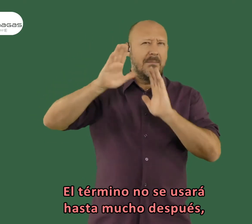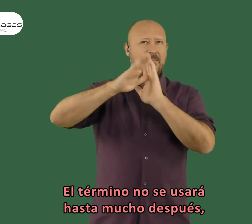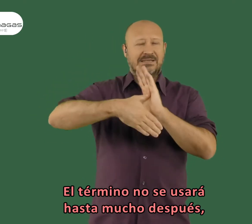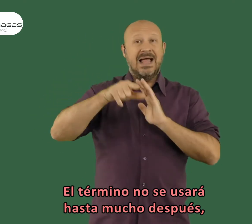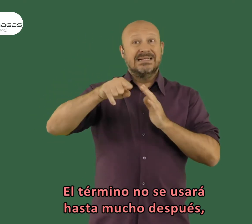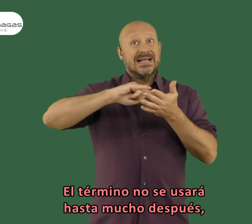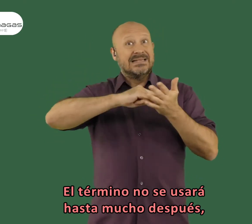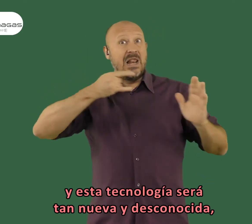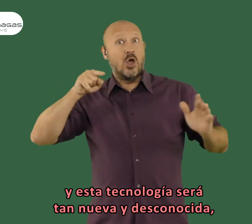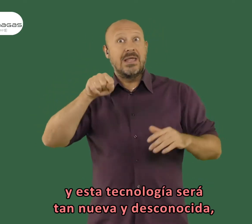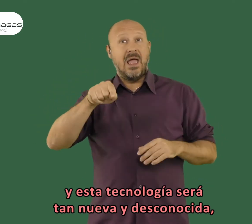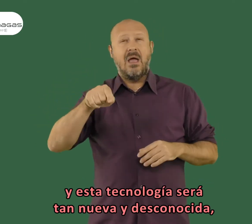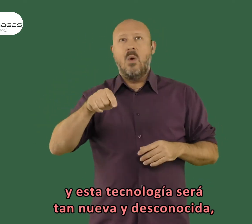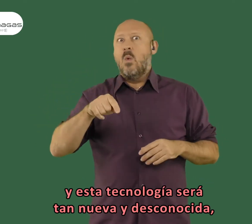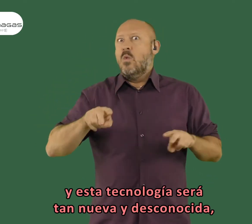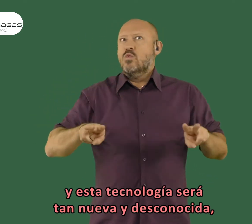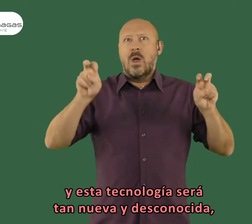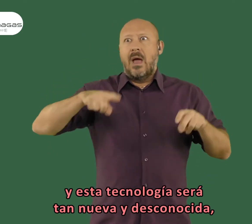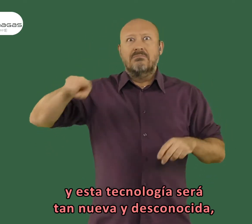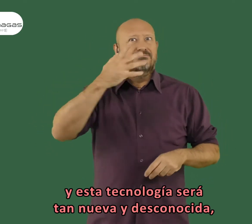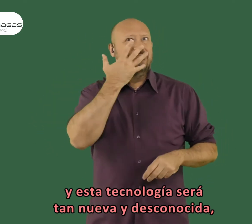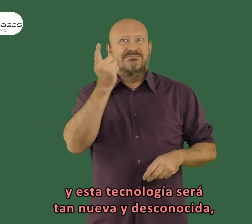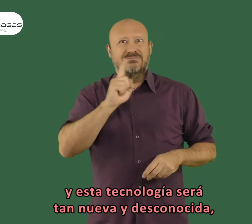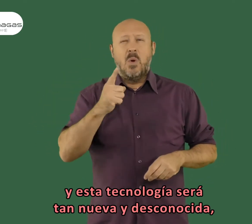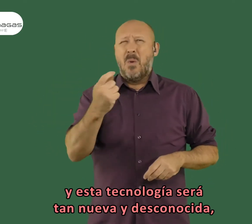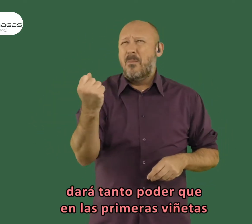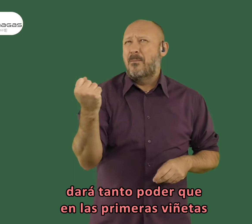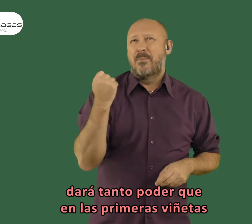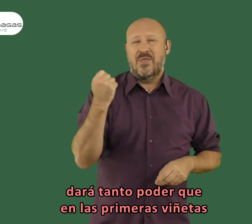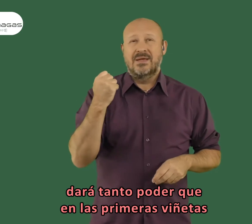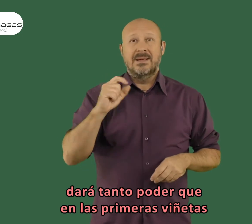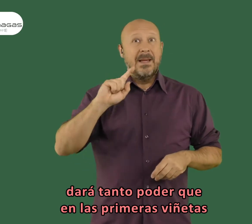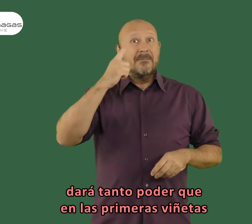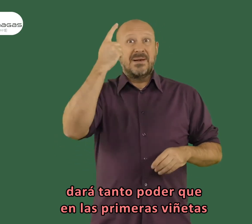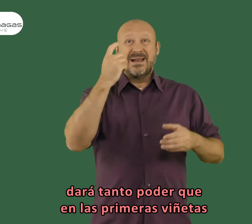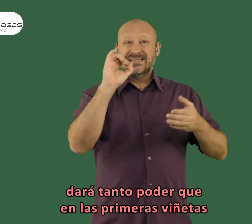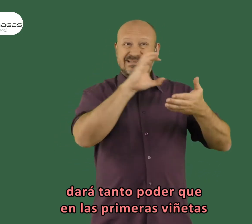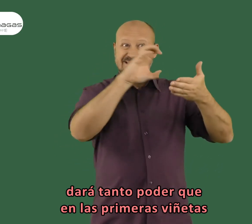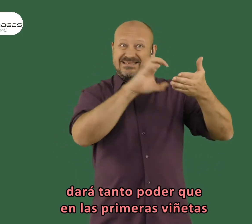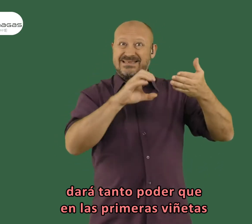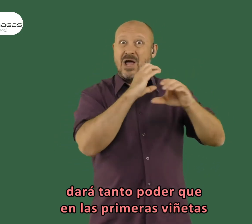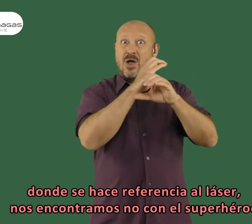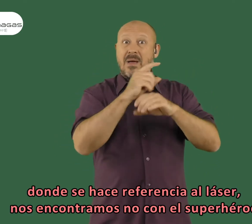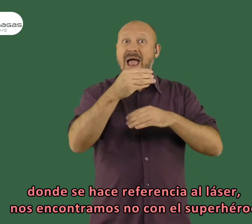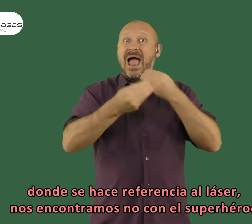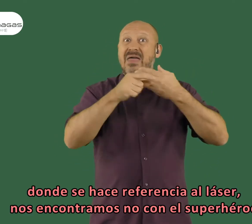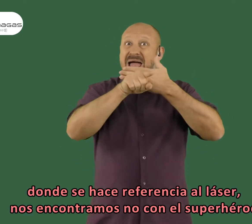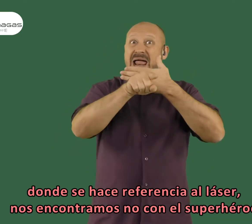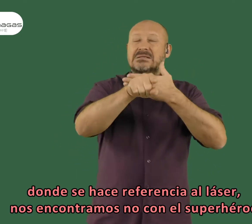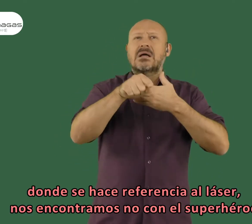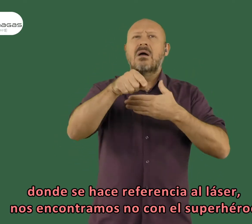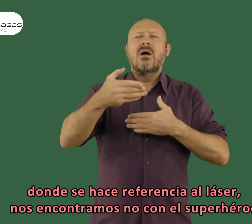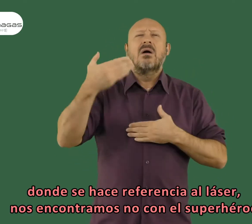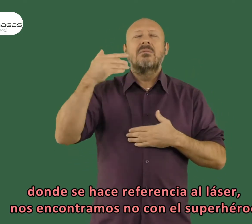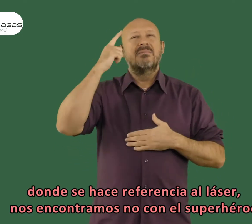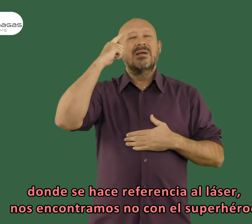se usará hasta mucho después y esta tecnología será tan nueva y desconocida, dará tanto poder, que en las primeras viñetas donde se hace referencia